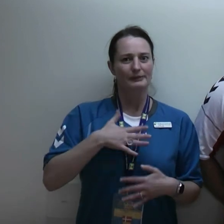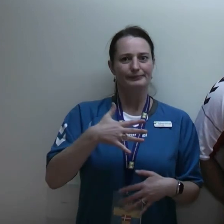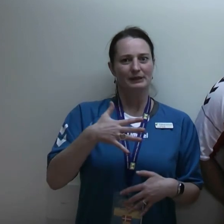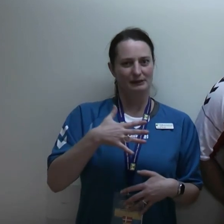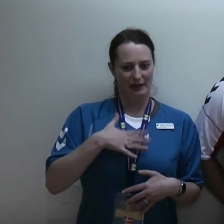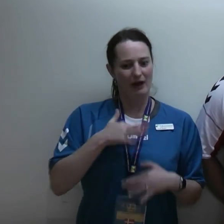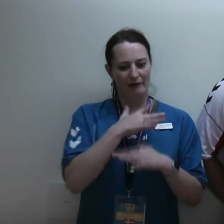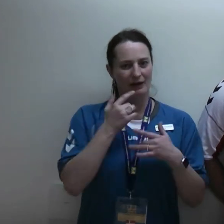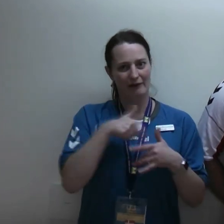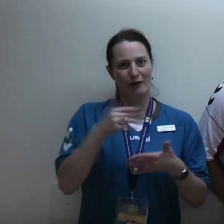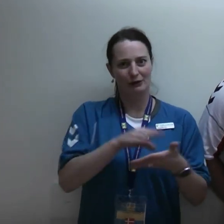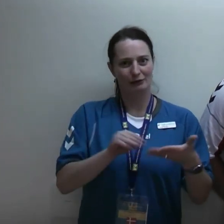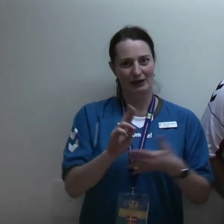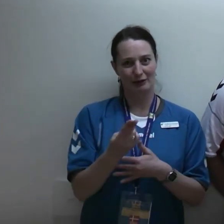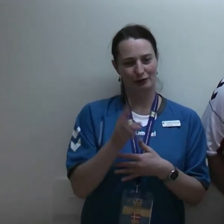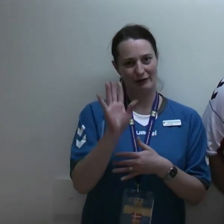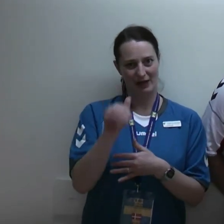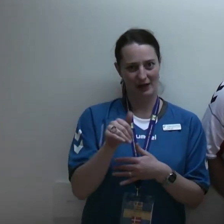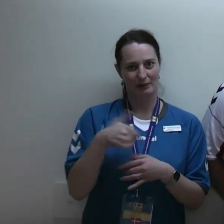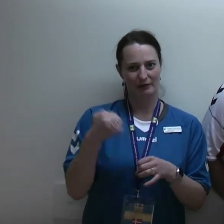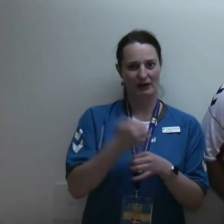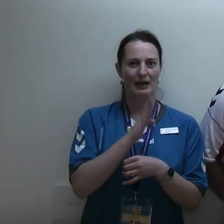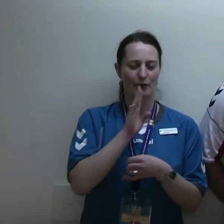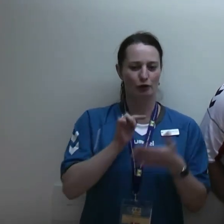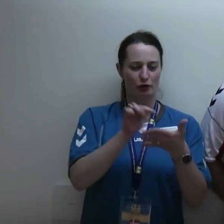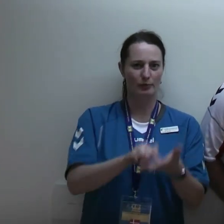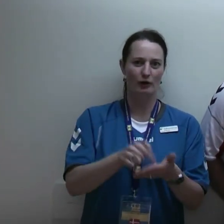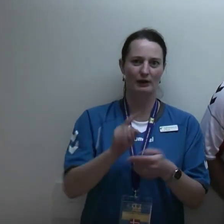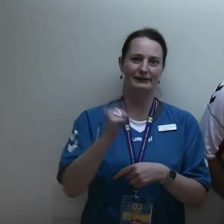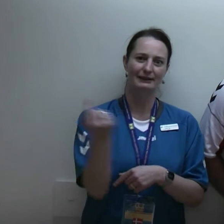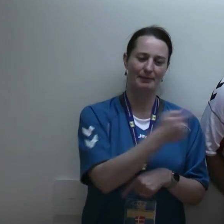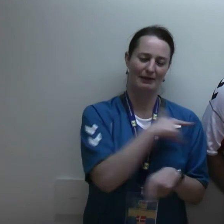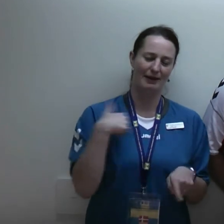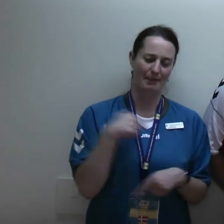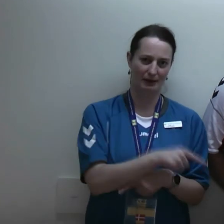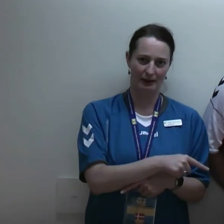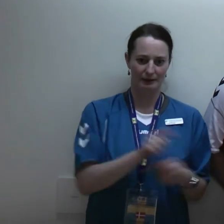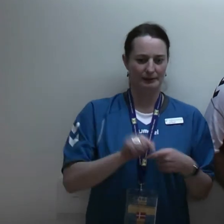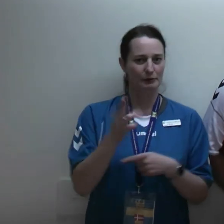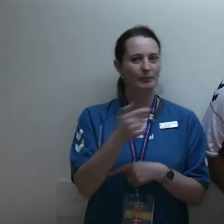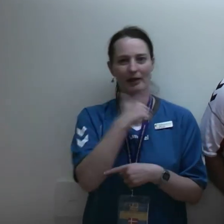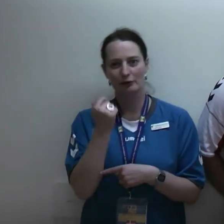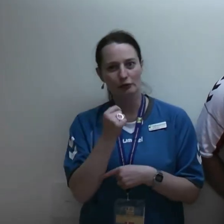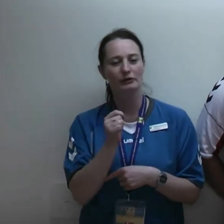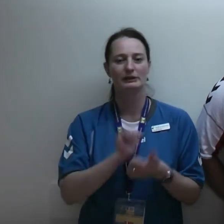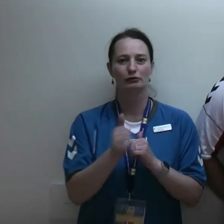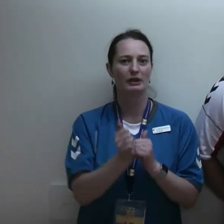sætter vi nye mål, når vi kommer hjem til Danmark. Lige nu skal vi bare nyde, at turneringen er slut, og vi har lavet et rigtig, rigtig godt resultat.